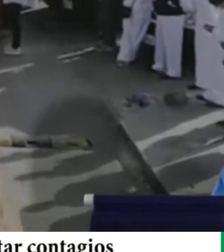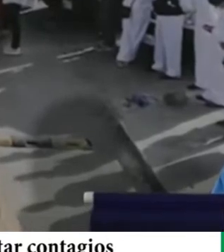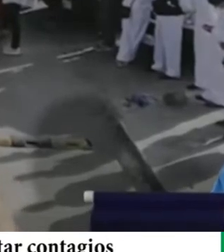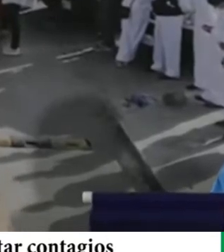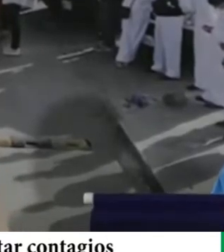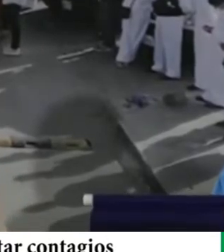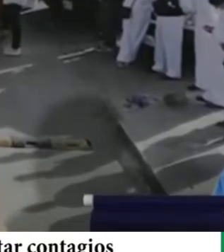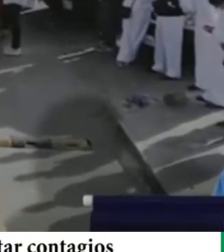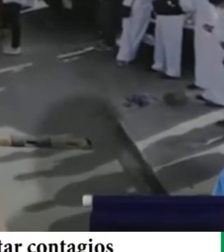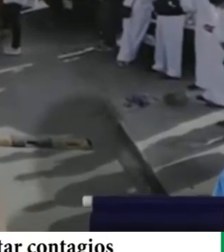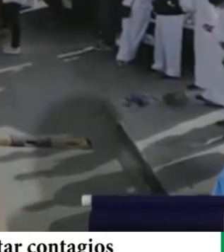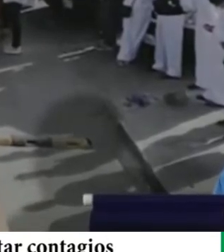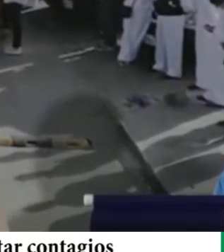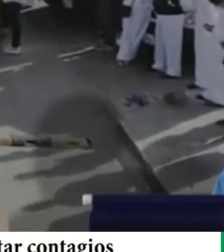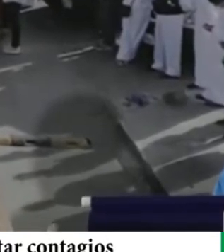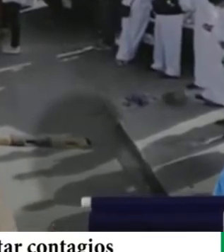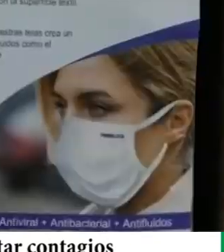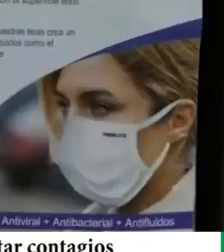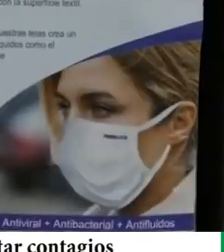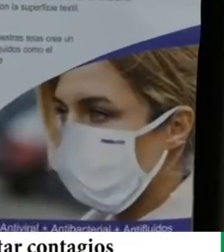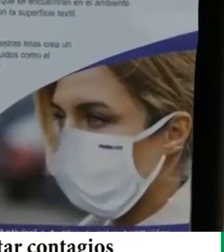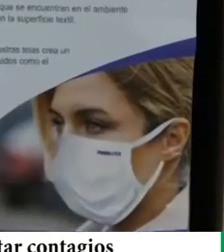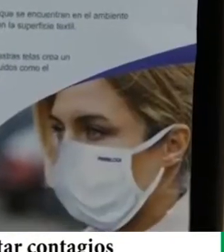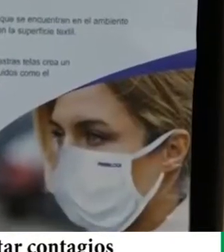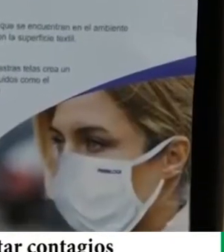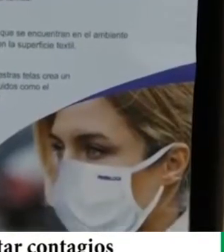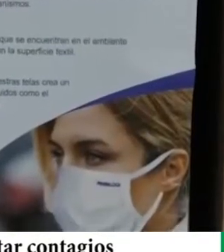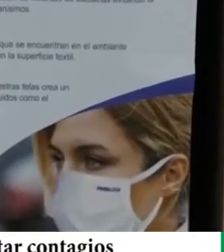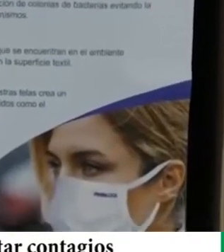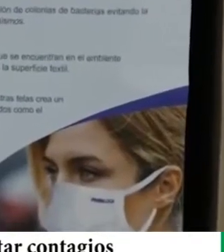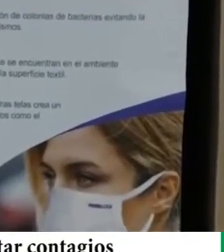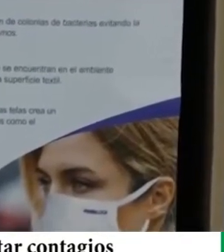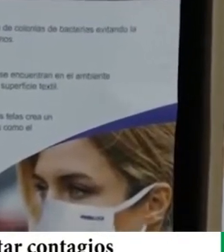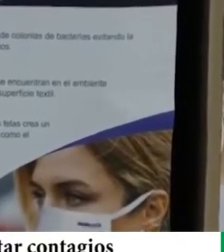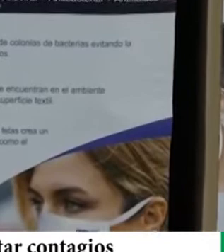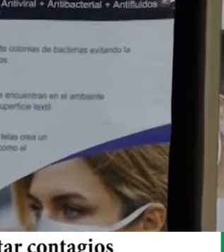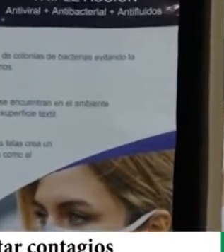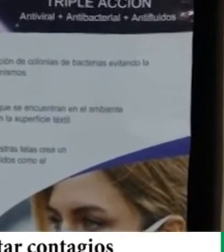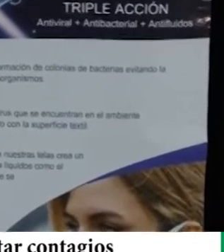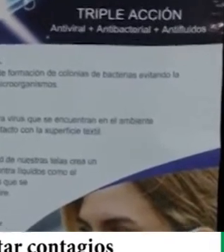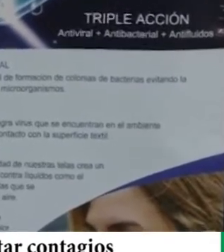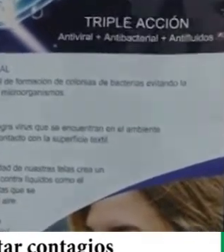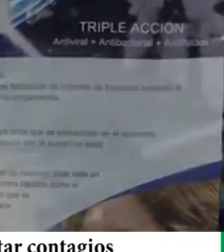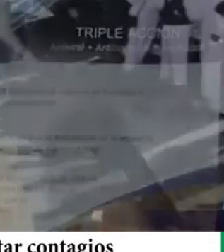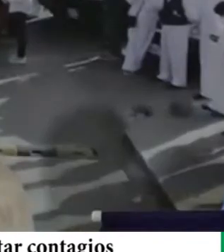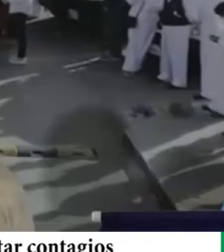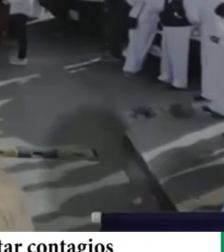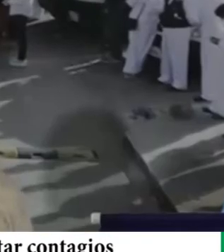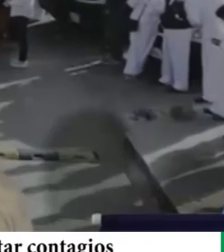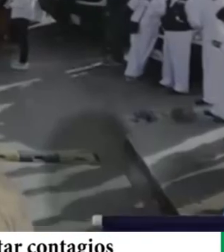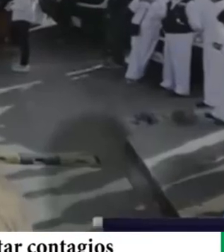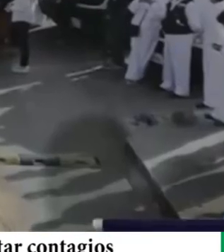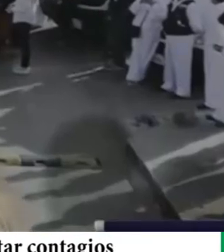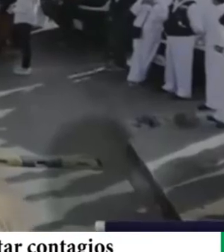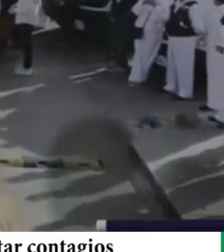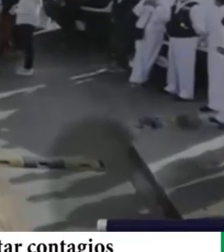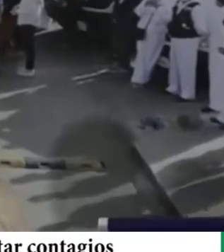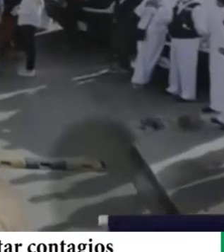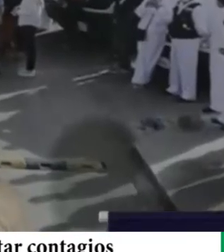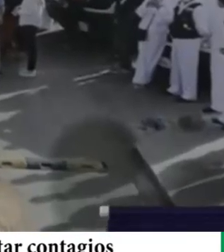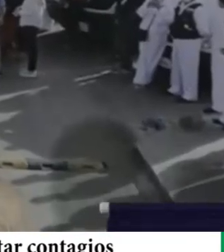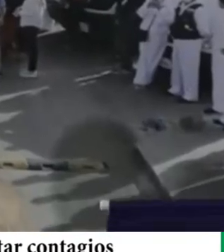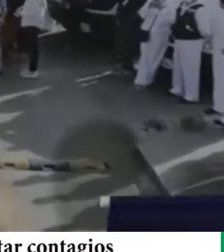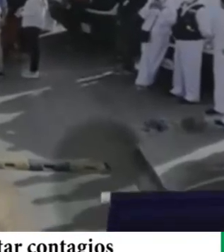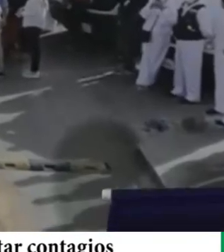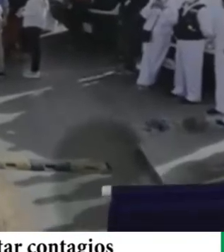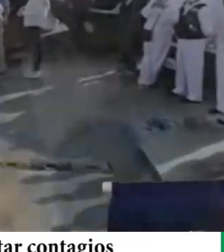solamente muestren este desprendimiento grande de donar. Sino que hay tecnología. Hay todo lo necesario para que podamos